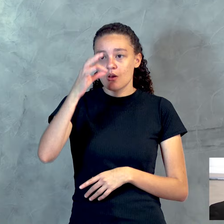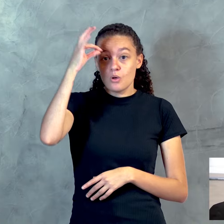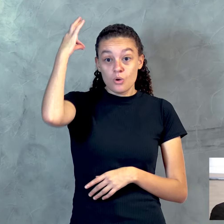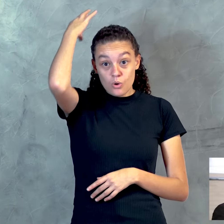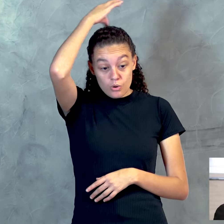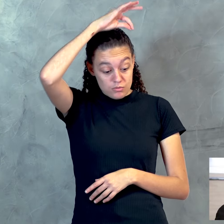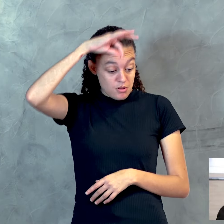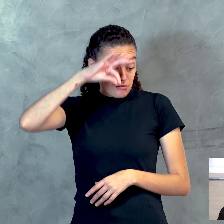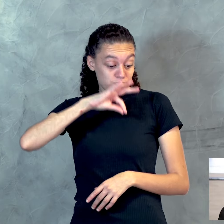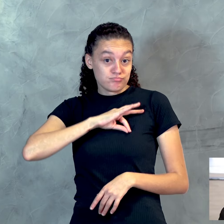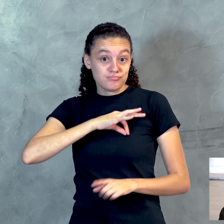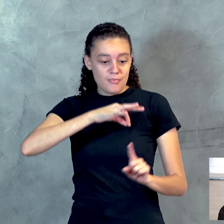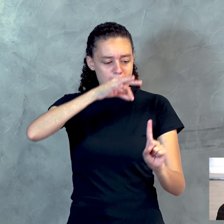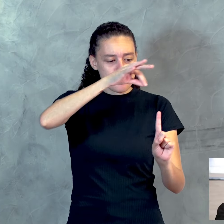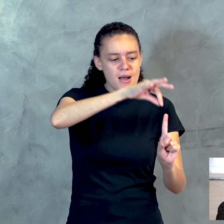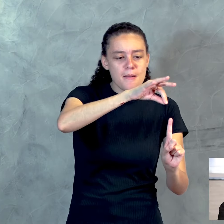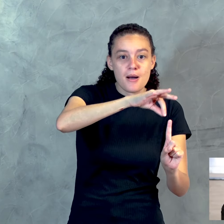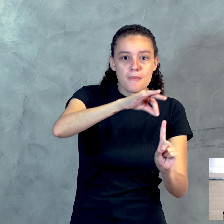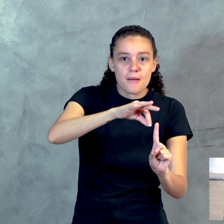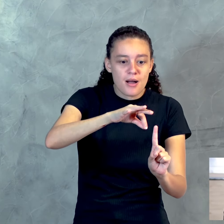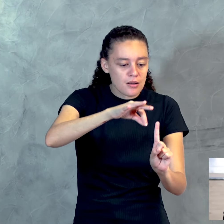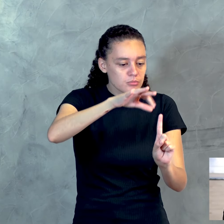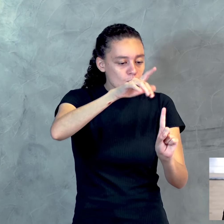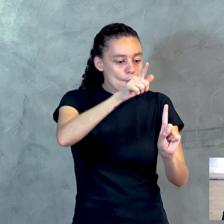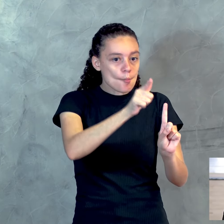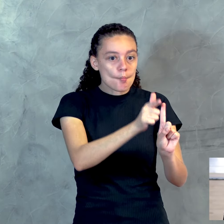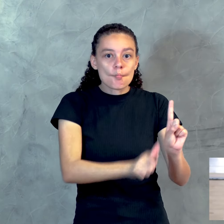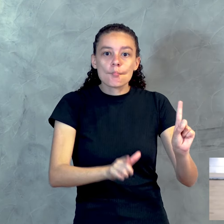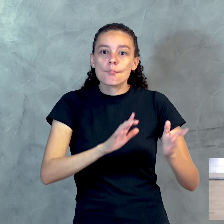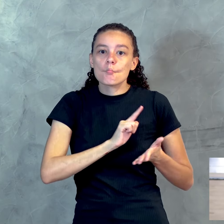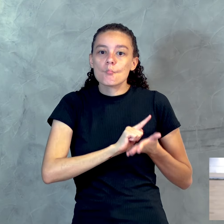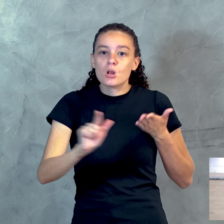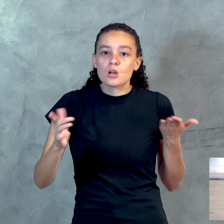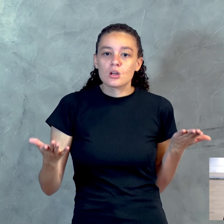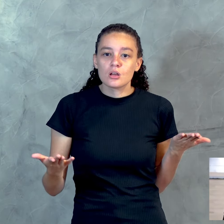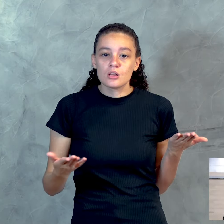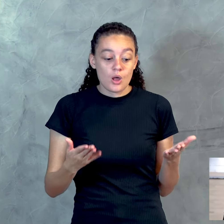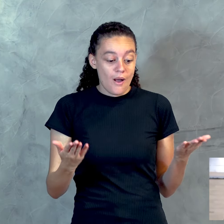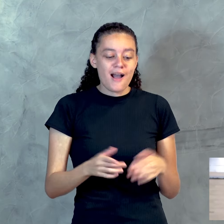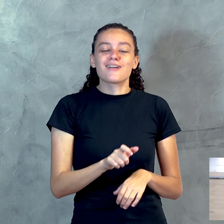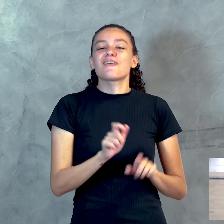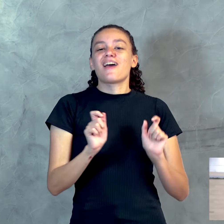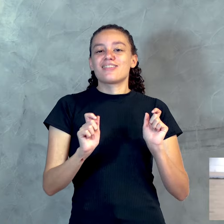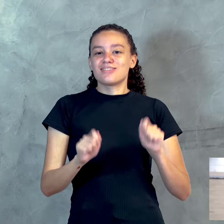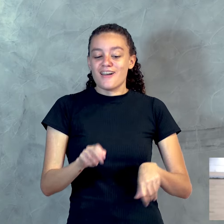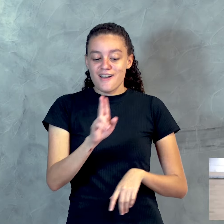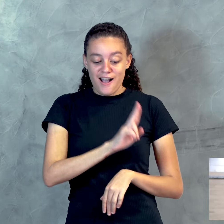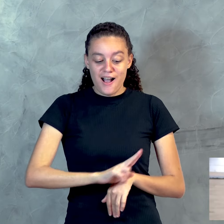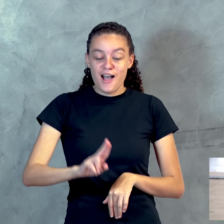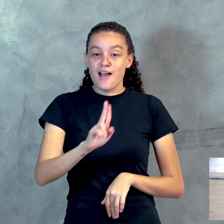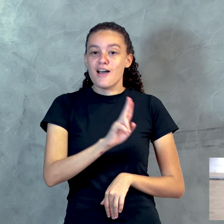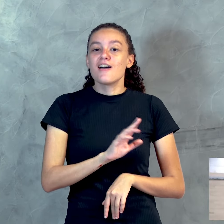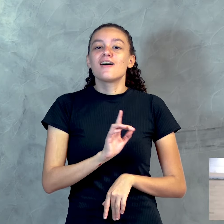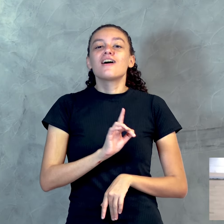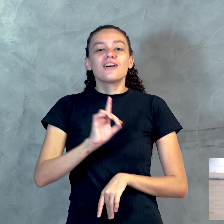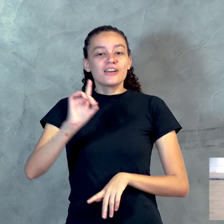o Espírito Santo veio e purificou esse homem. Esse homem é colocado em um lugar para ser usado